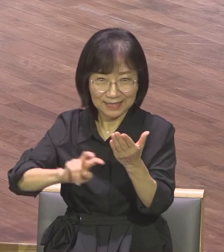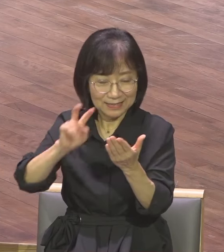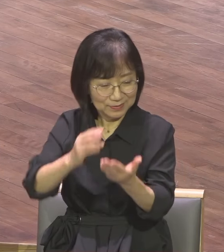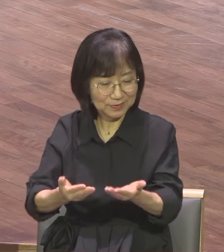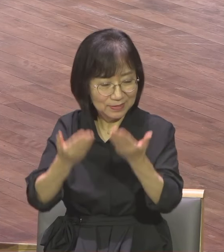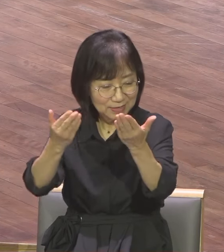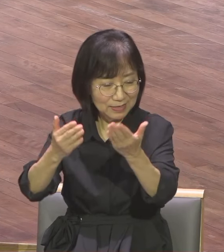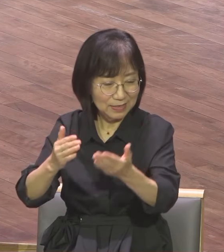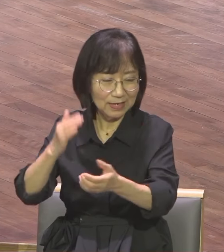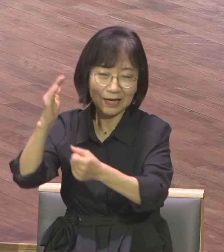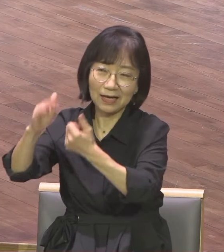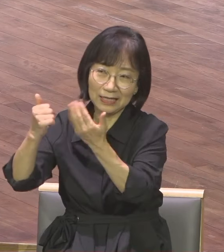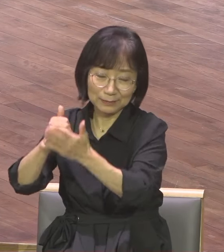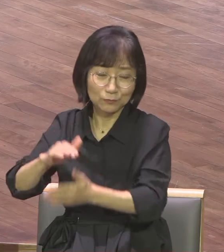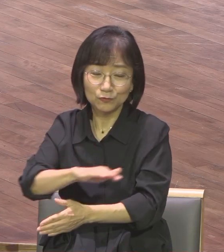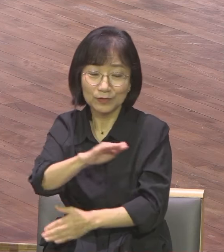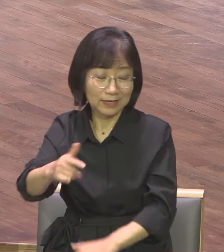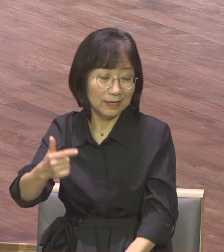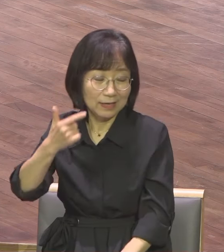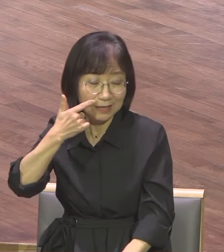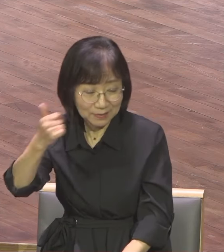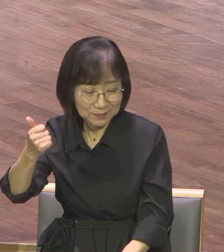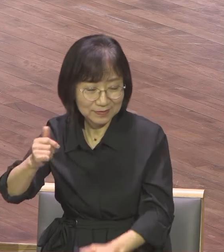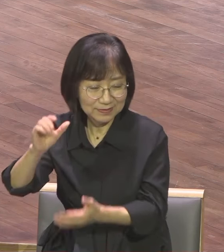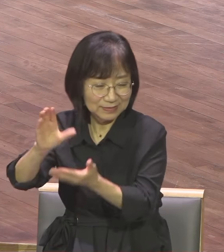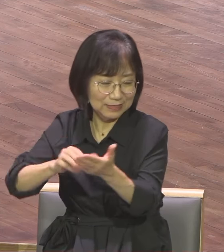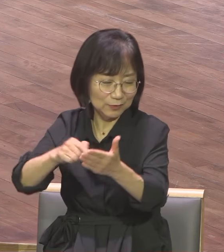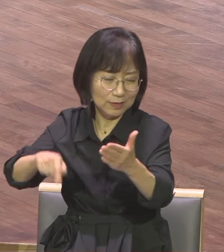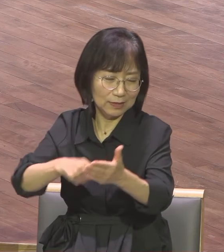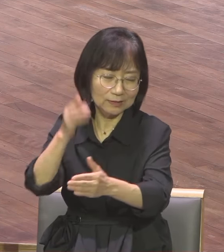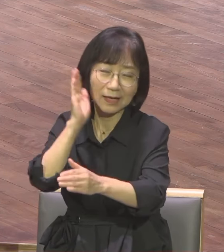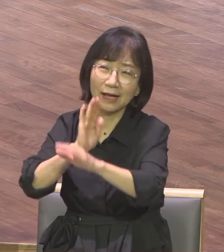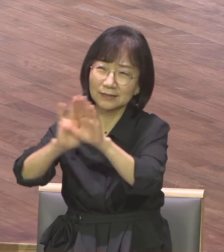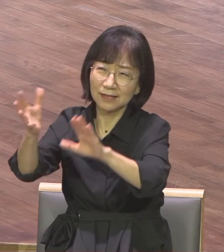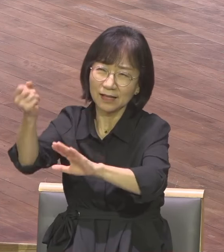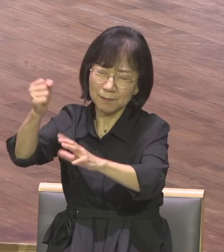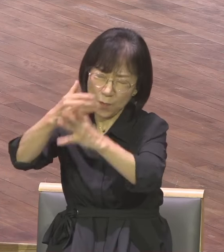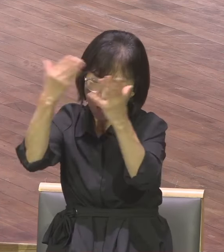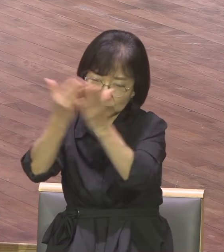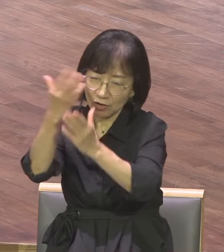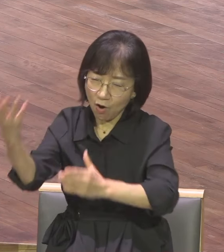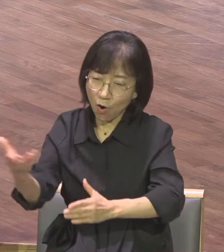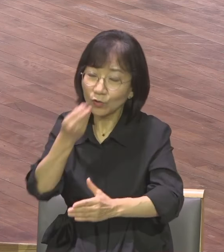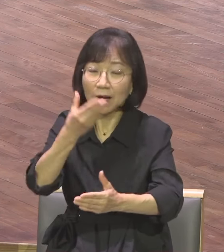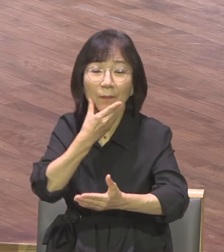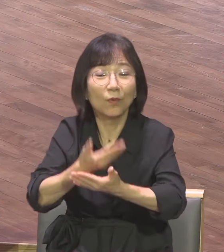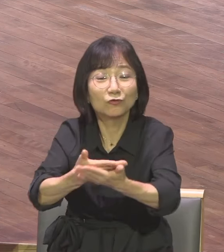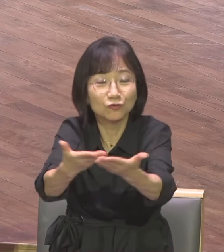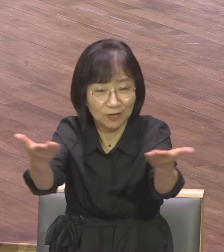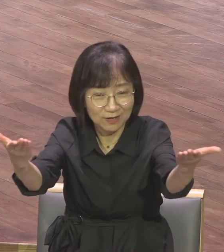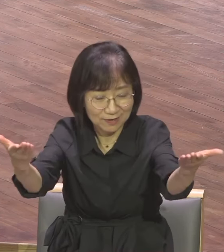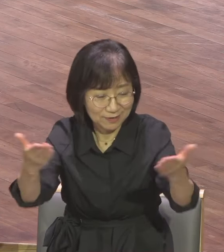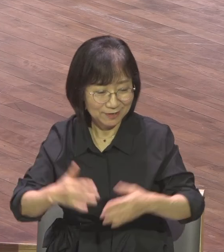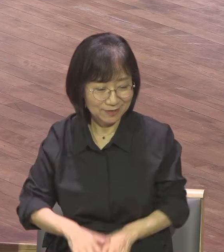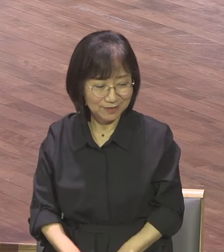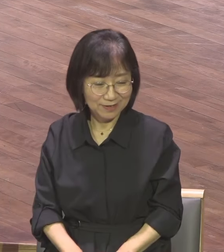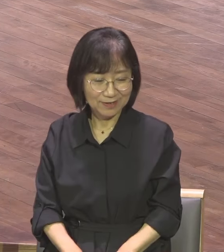아버지께서 그리스도 안에서 하늘에 속한 모든 신령한 복을 우리에게 주시되 바울은 찬성하리로다 강력한